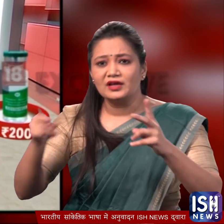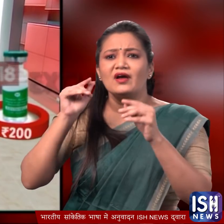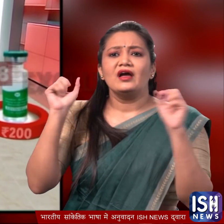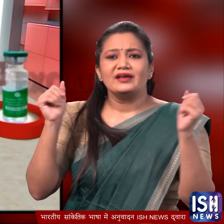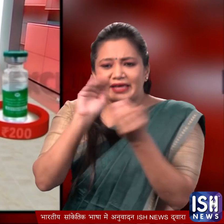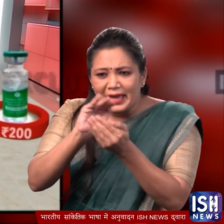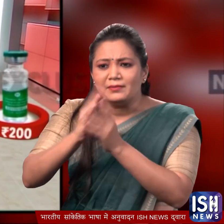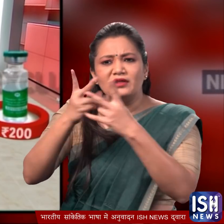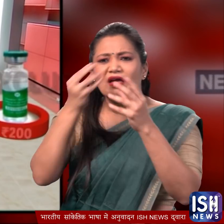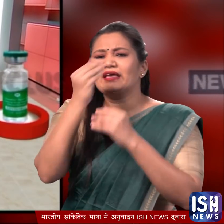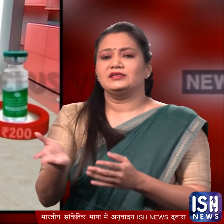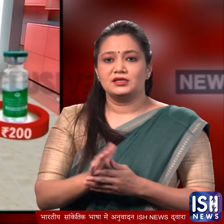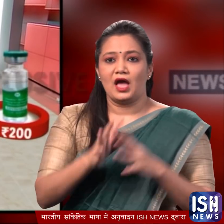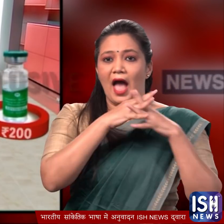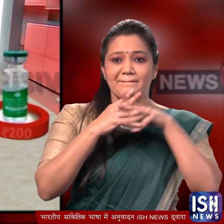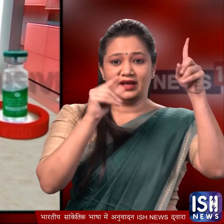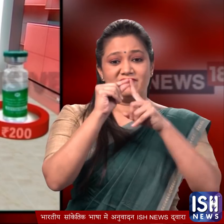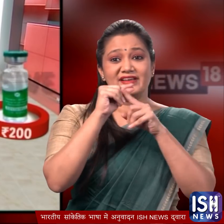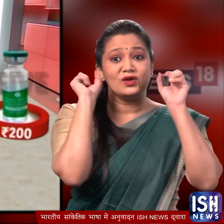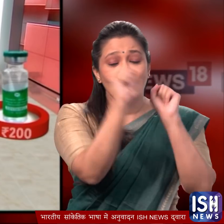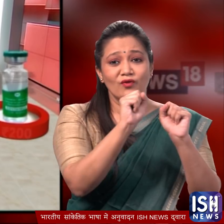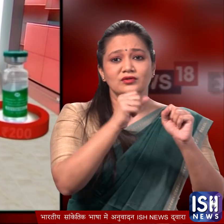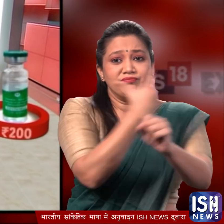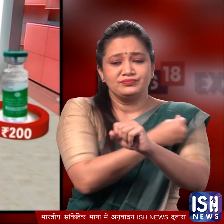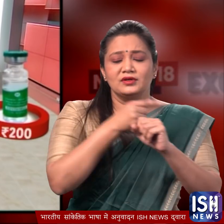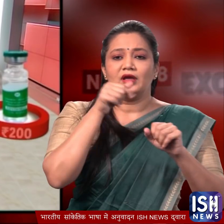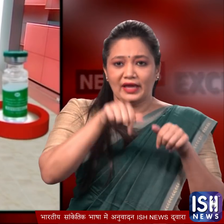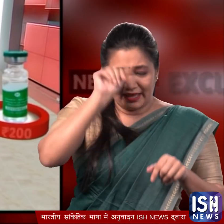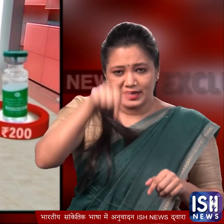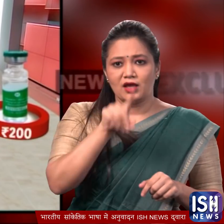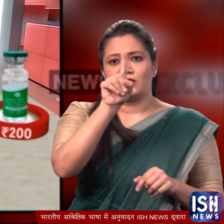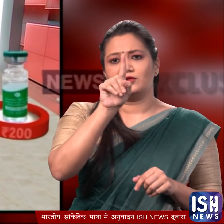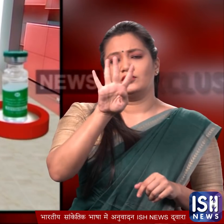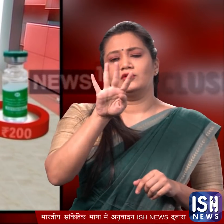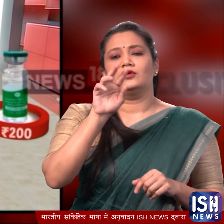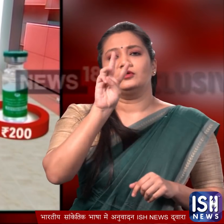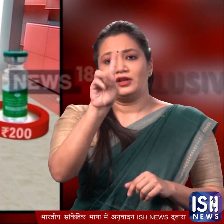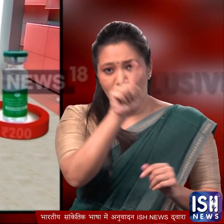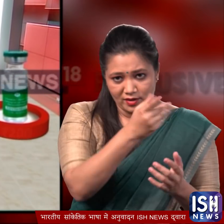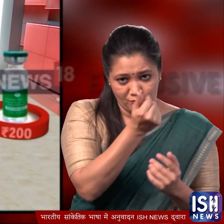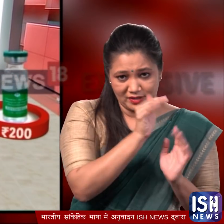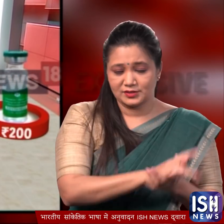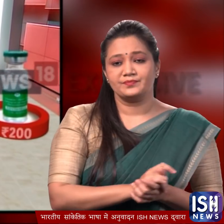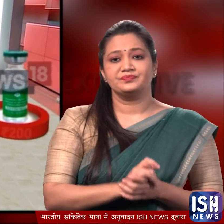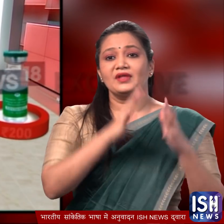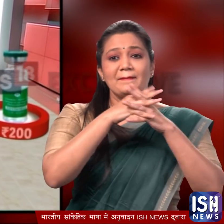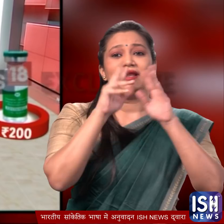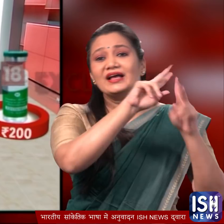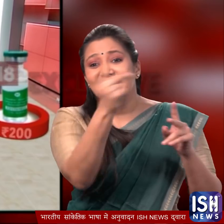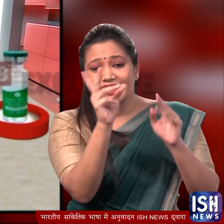रख रखाव भी आसान है बताया गया कि अमेरिकी कंपनी फाइजर का टीका भारतिये रुपेओं में 1431 रुपे का है जबकि अमेरिका की ही